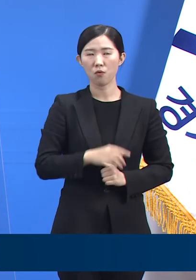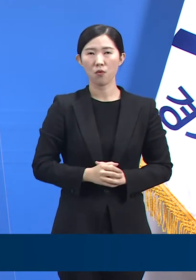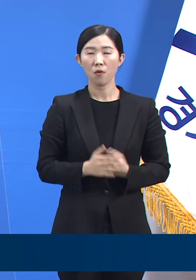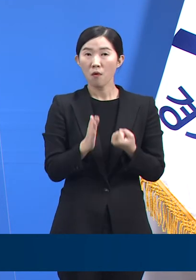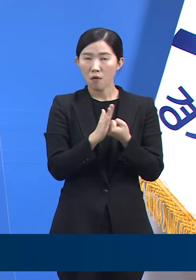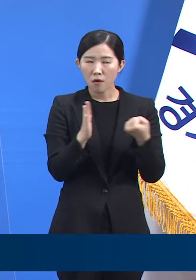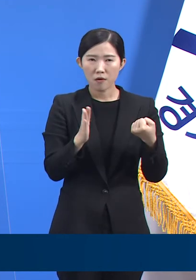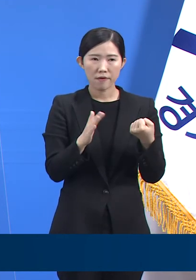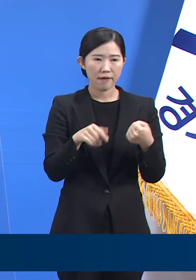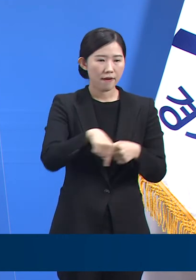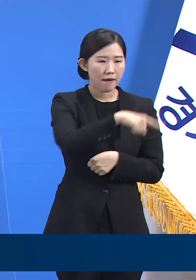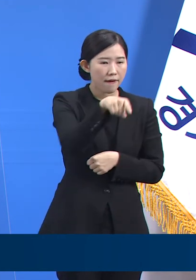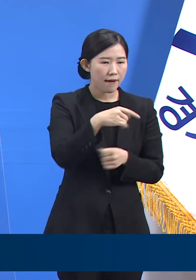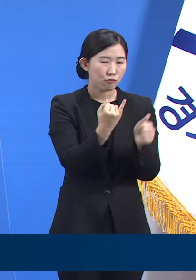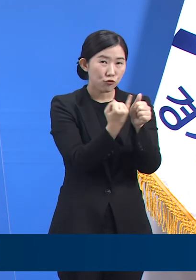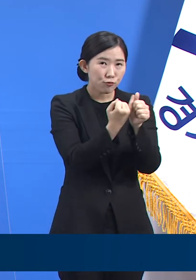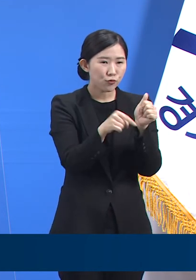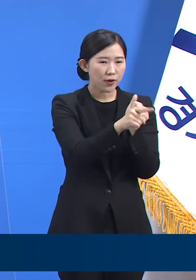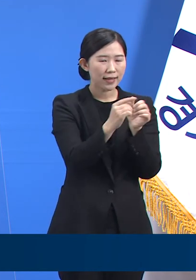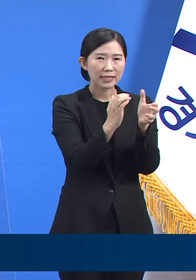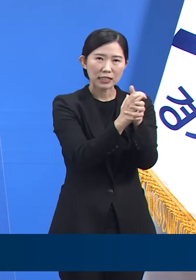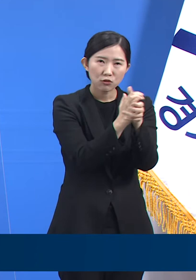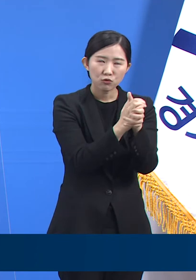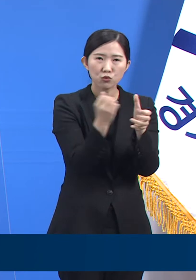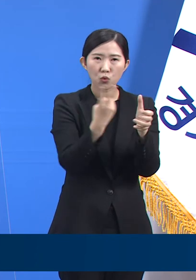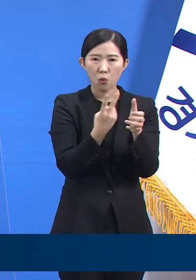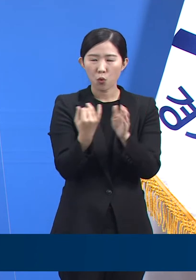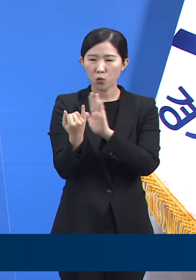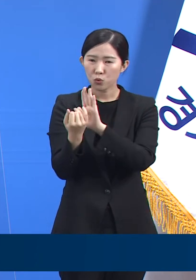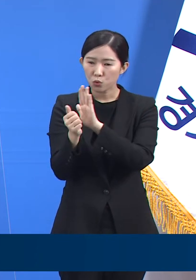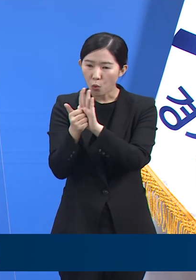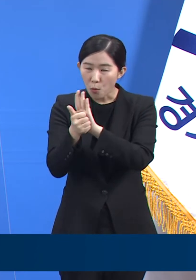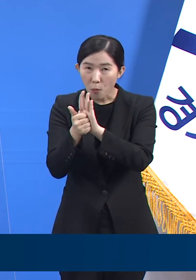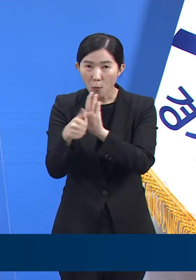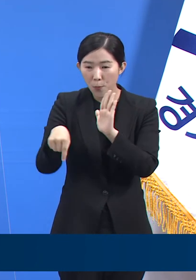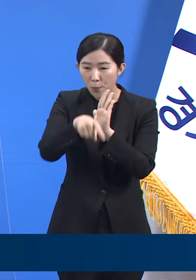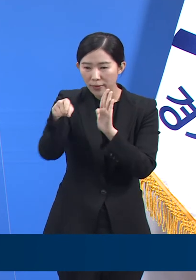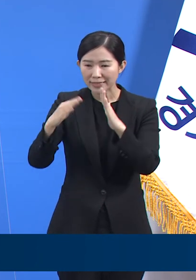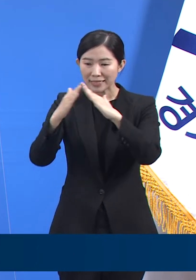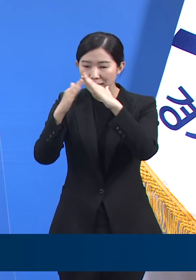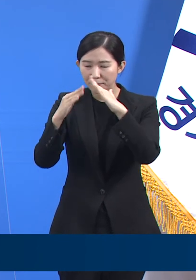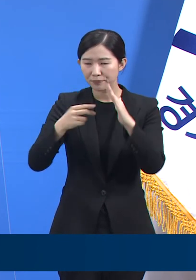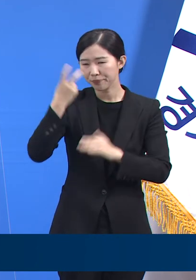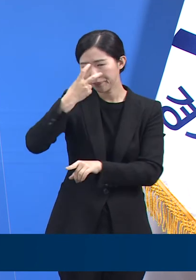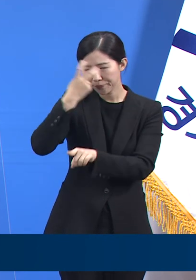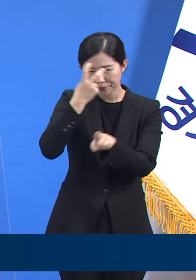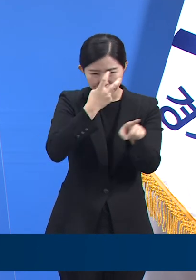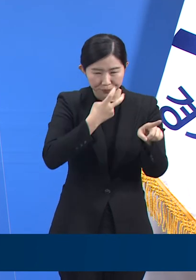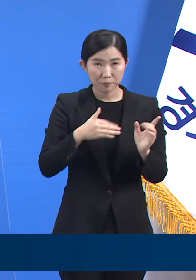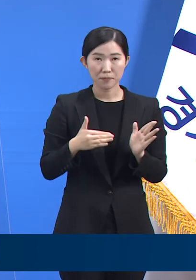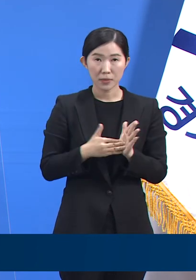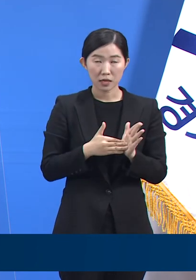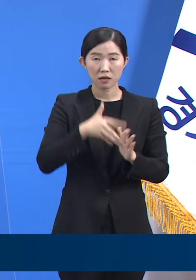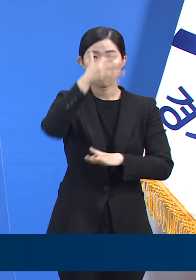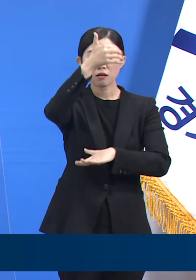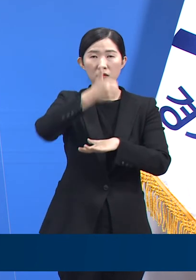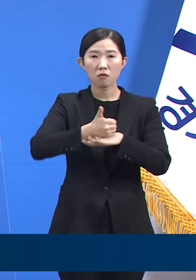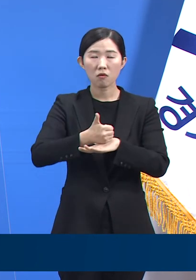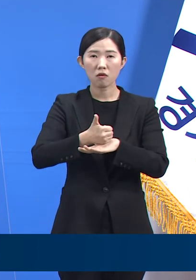지인들과 돌봄 대상 가정들까지 검사 범위를 확대하여 검사를 진행했고 그 결과